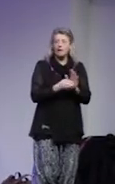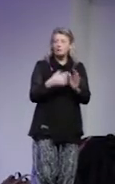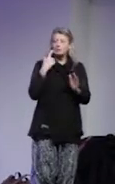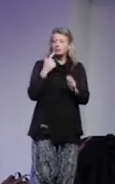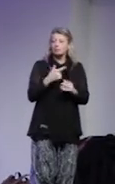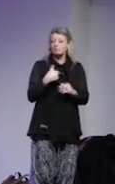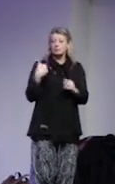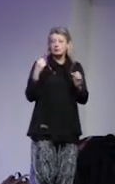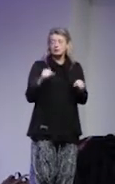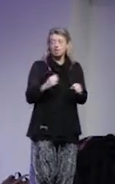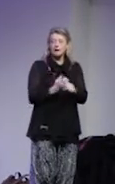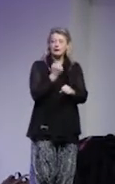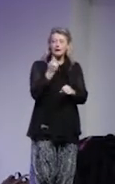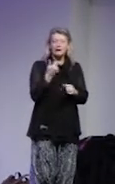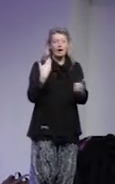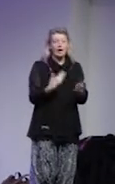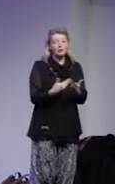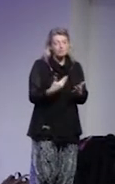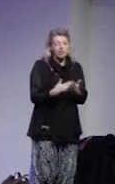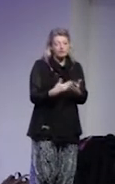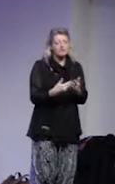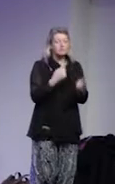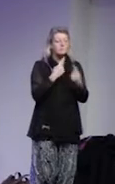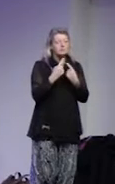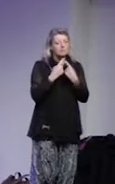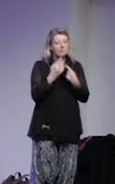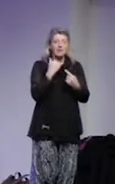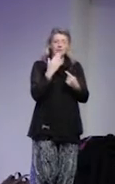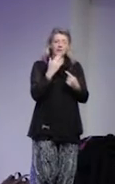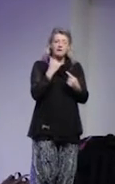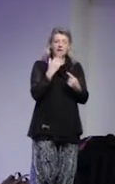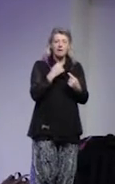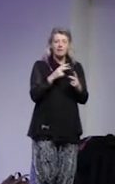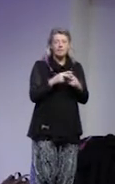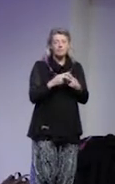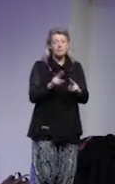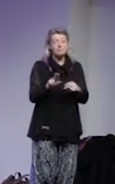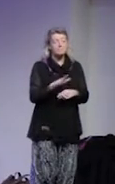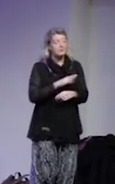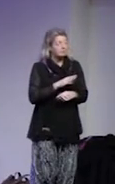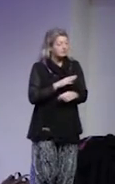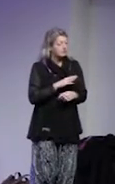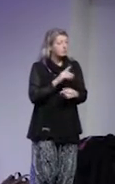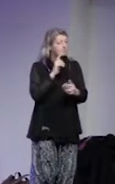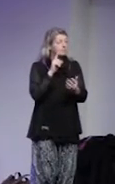jag att vi ska hitta lite argument och diskutera vilka argument som faktiskt finns för